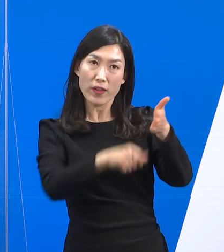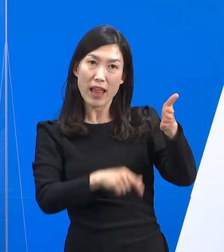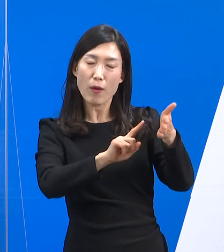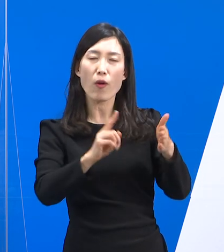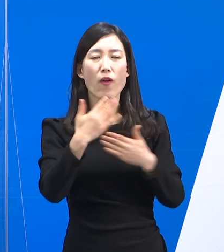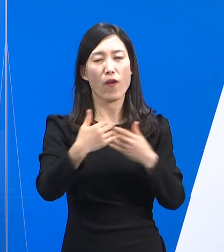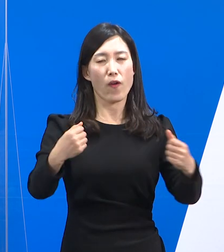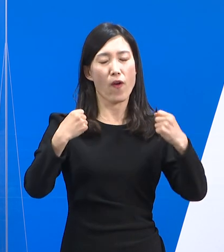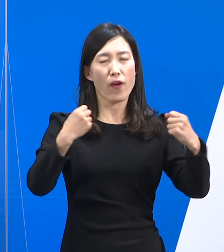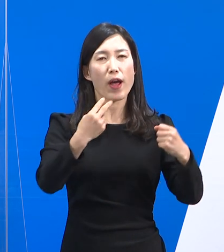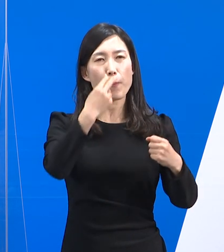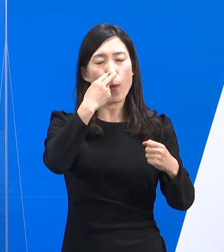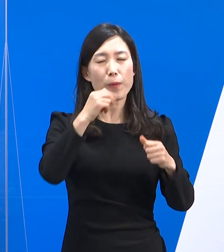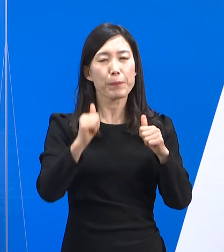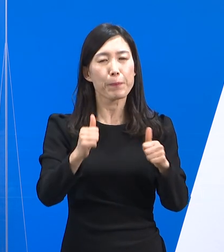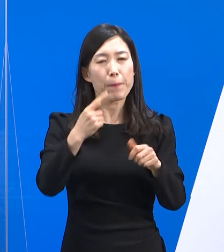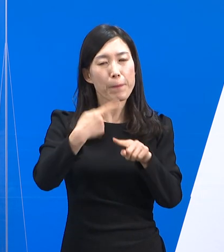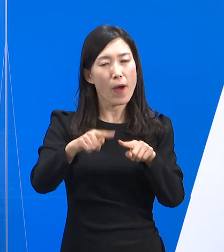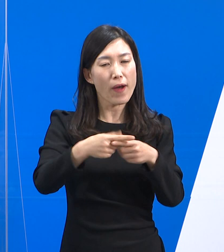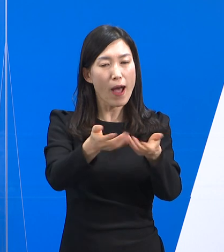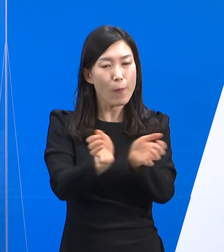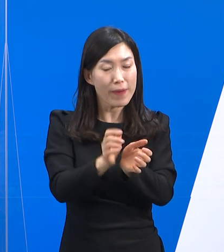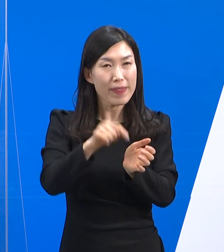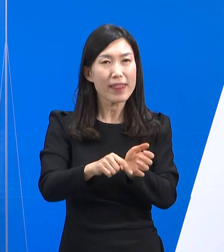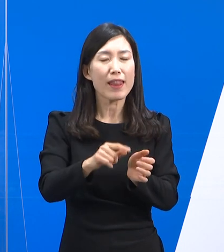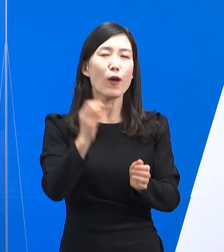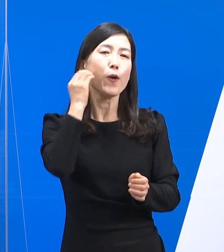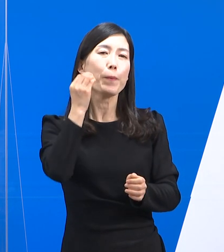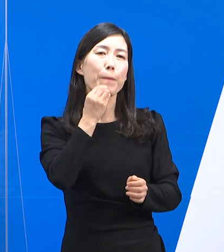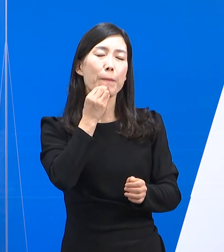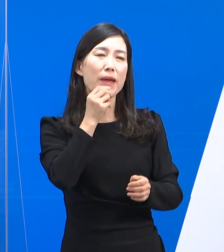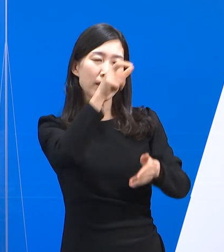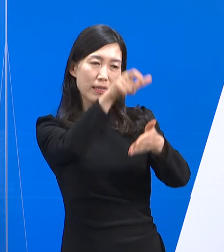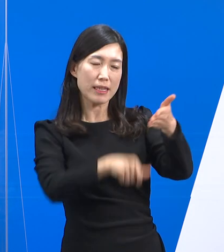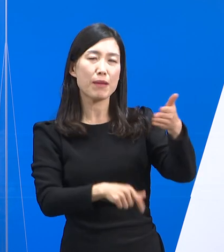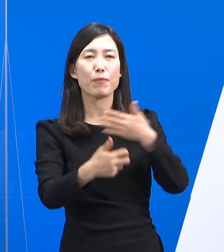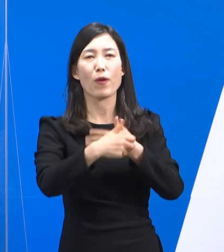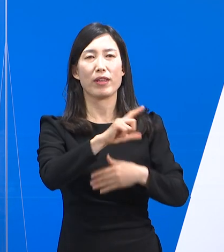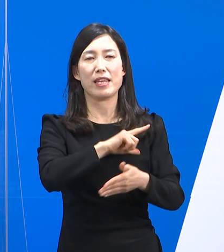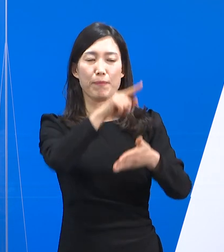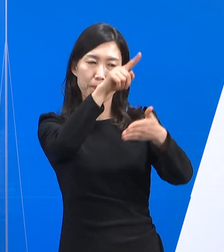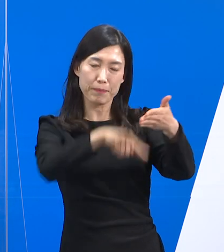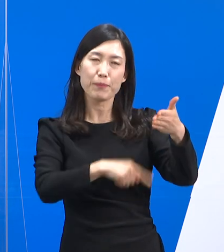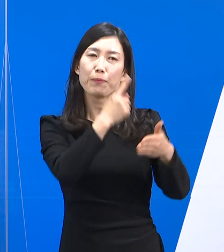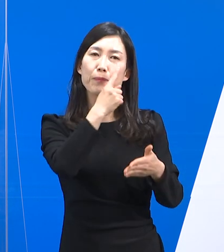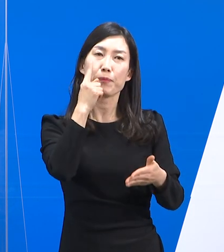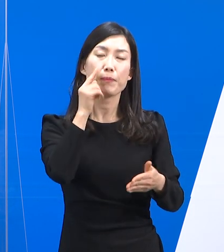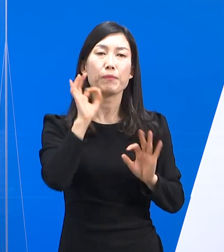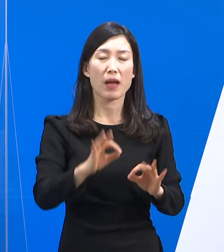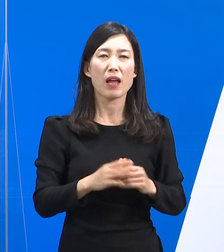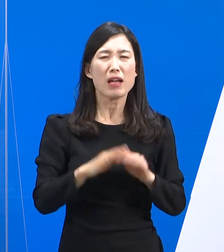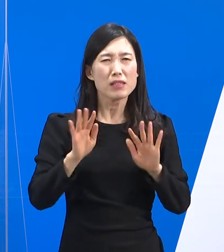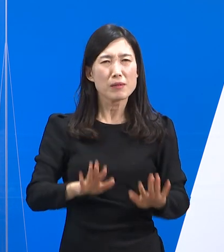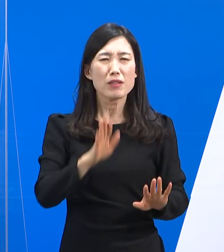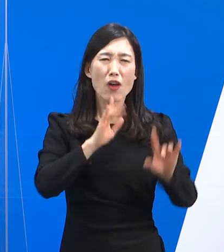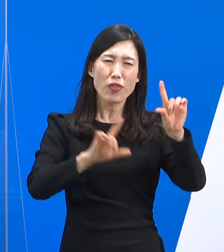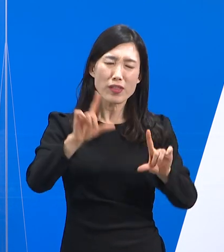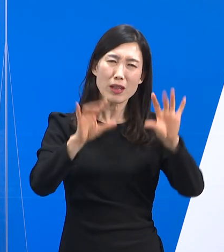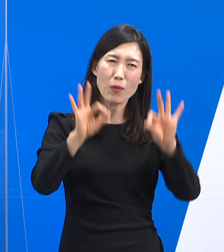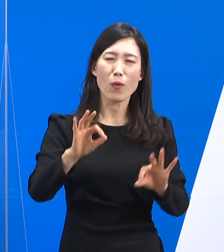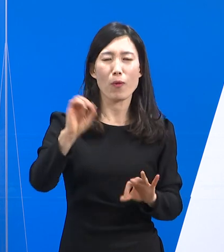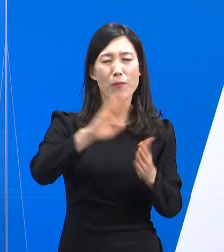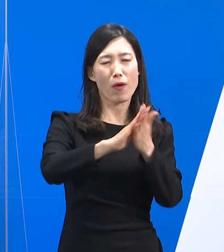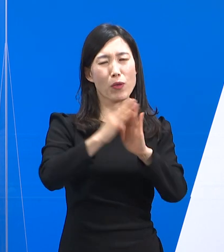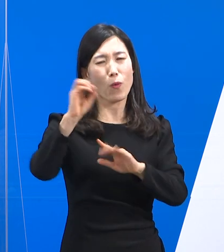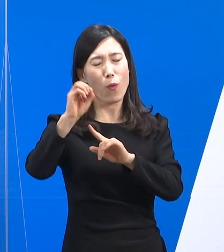건강보험진상평가원 홈페이지에서 확인 가능합니다. 경기도와 시구는 현실에 닥친 오미쿠른 변이 대의 유행에 대응하기